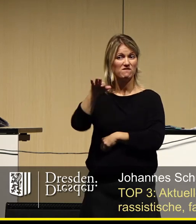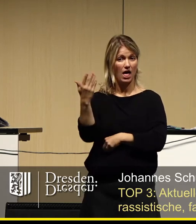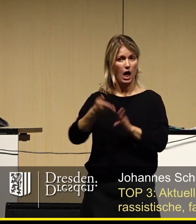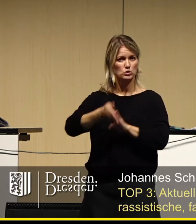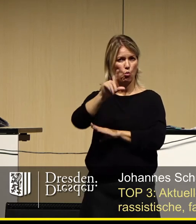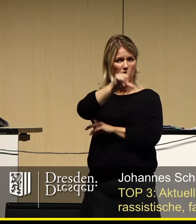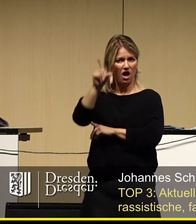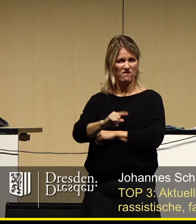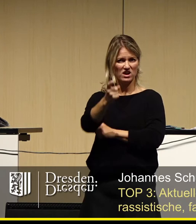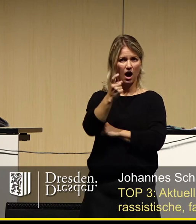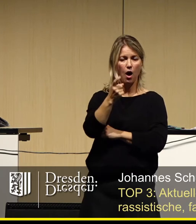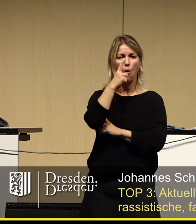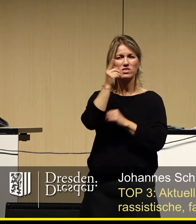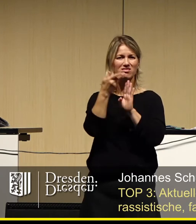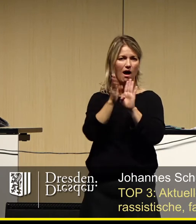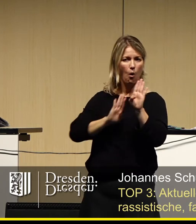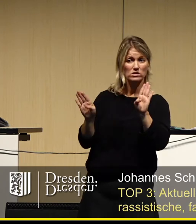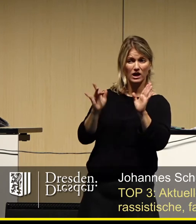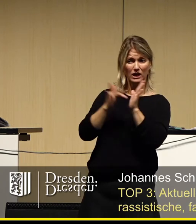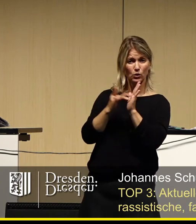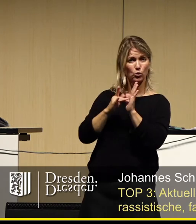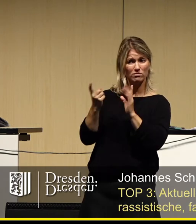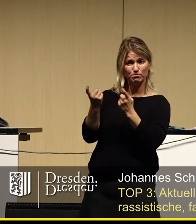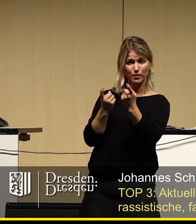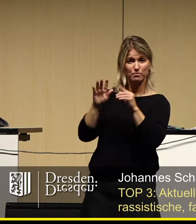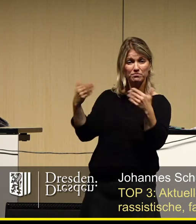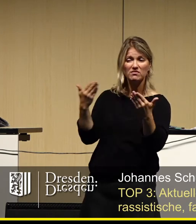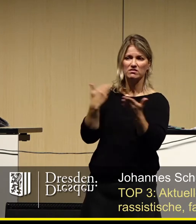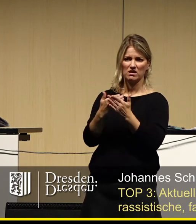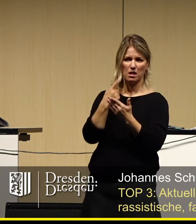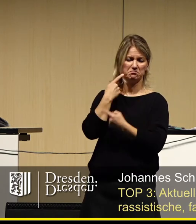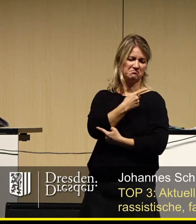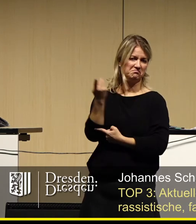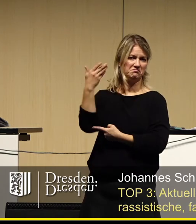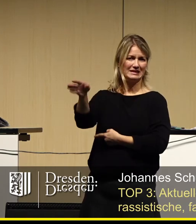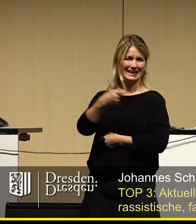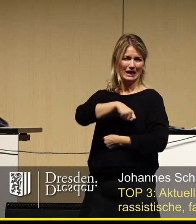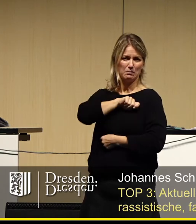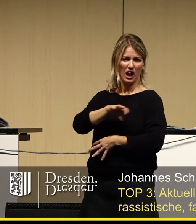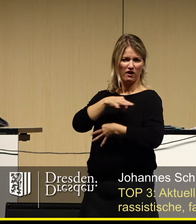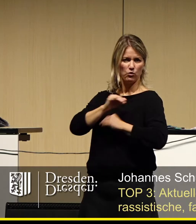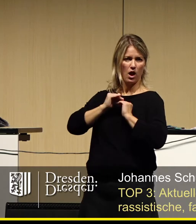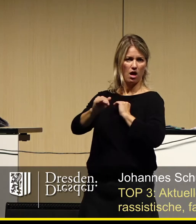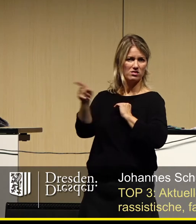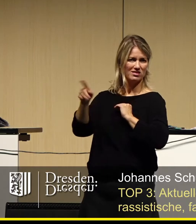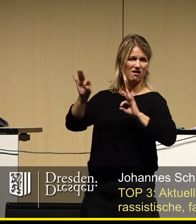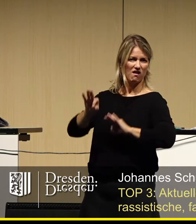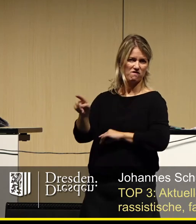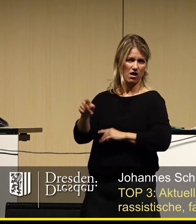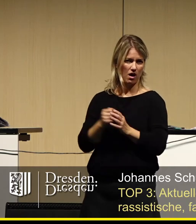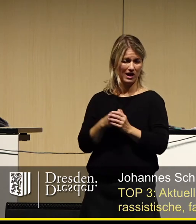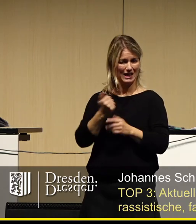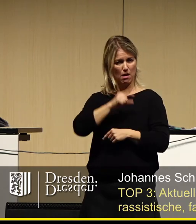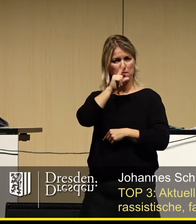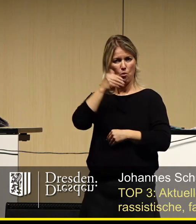Ländern sowie aus dem Nahen Osten aufgrund ihrer Herkunft fast ausschließlich kriminell und eine Gefahr für unser Land sind. An Montagen,